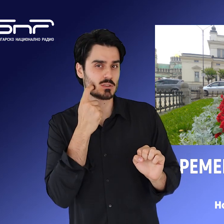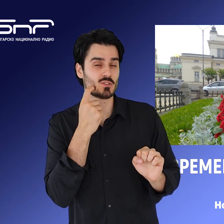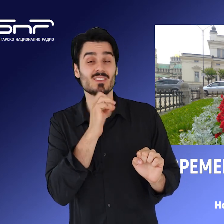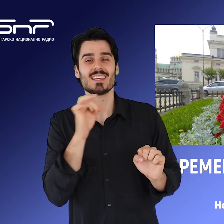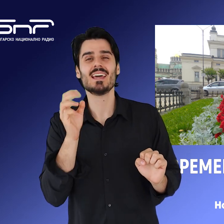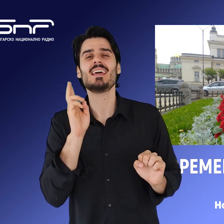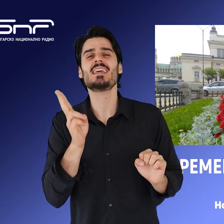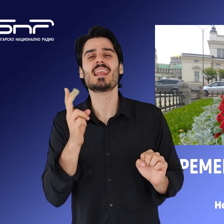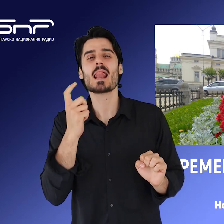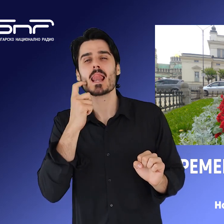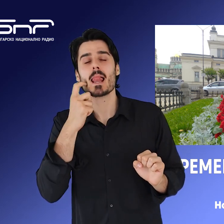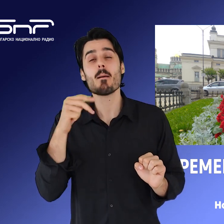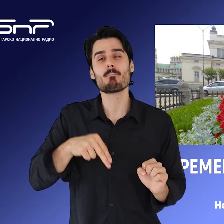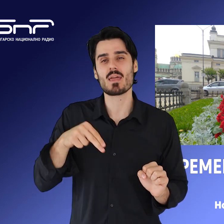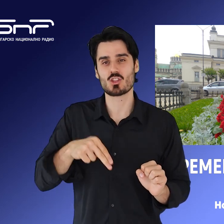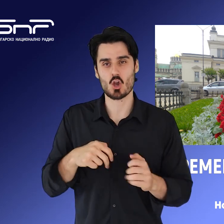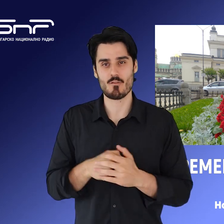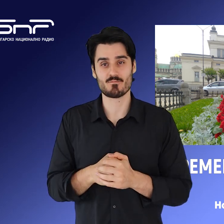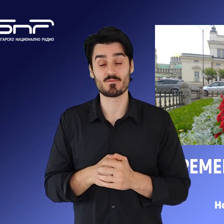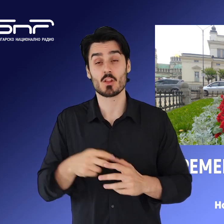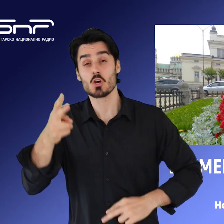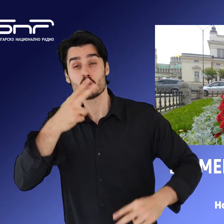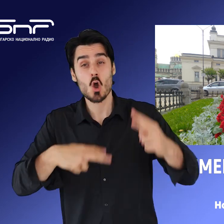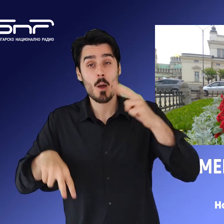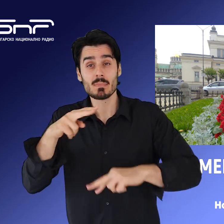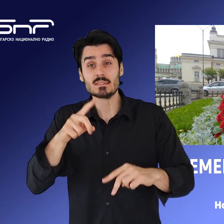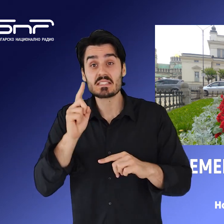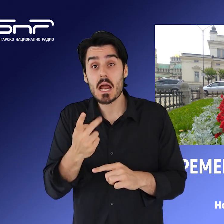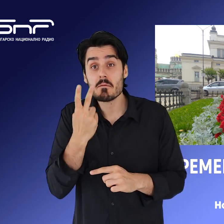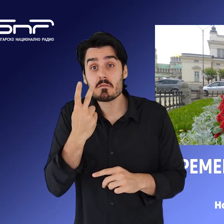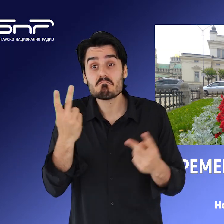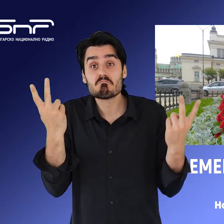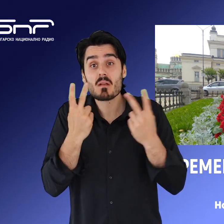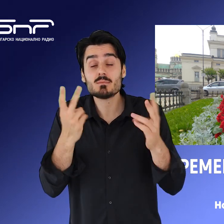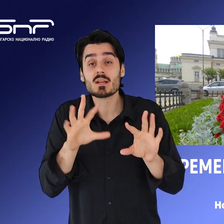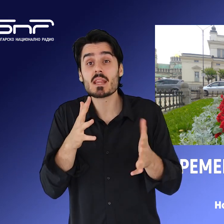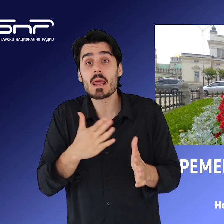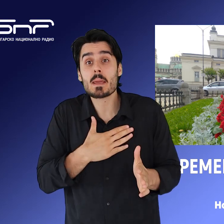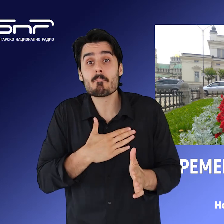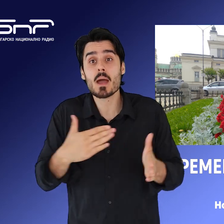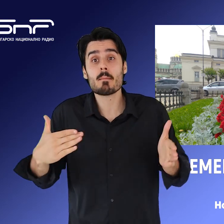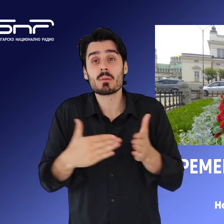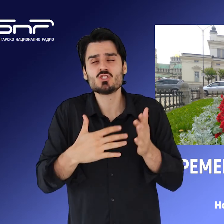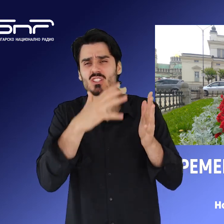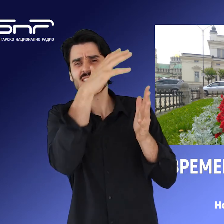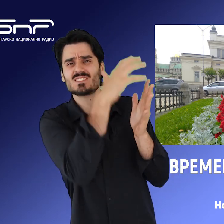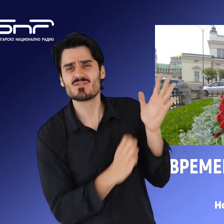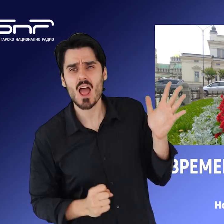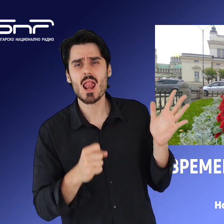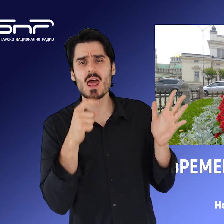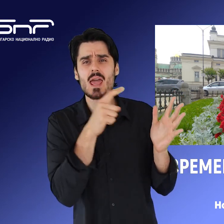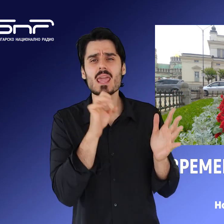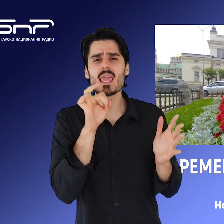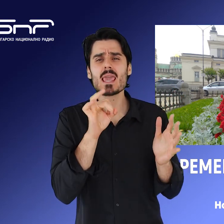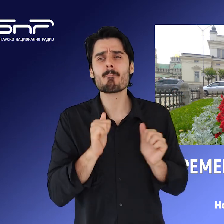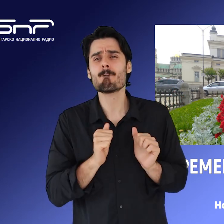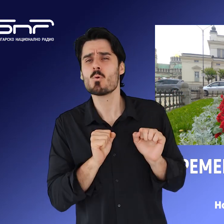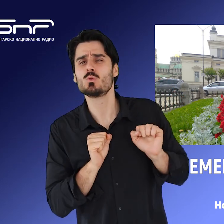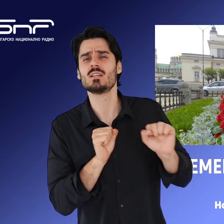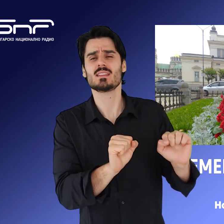Петков. Репортаж на Даниел Инков. Комисията трябва да поручи дали има достатъчно основания да се свали иммунитета на Бойко Борисов, Александров